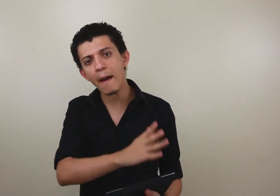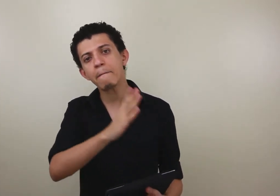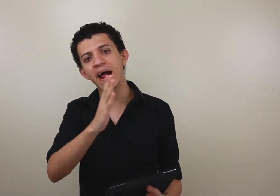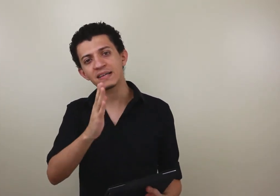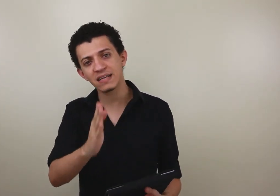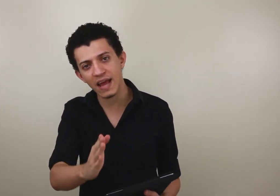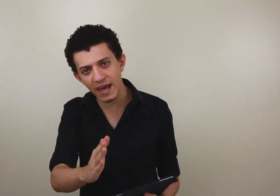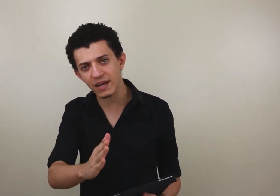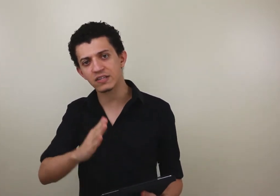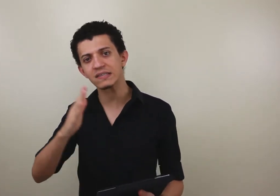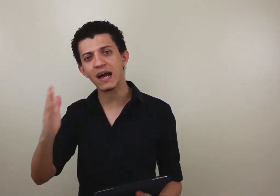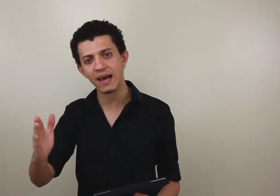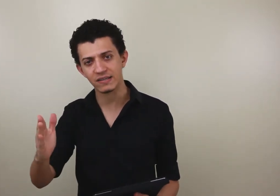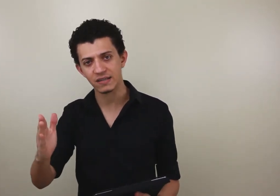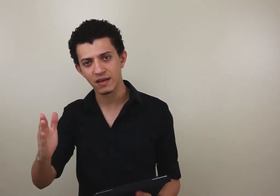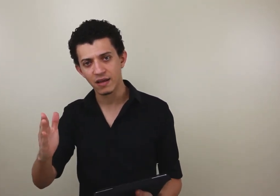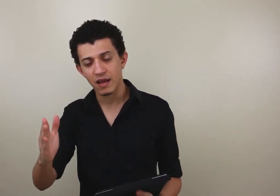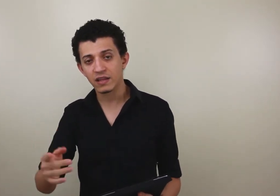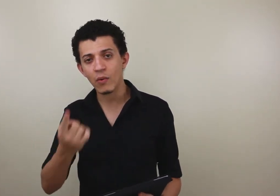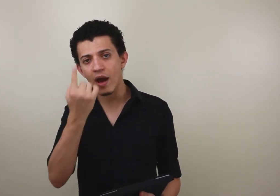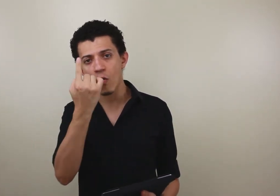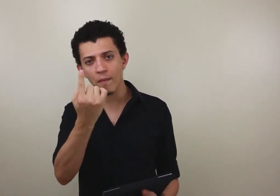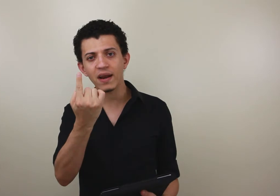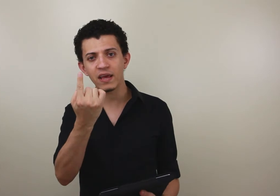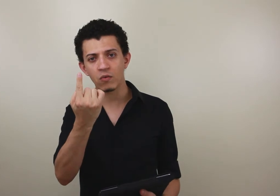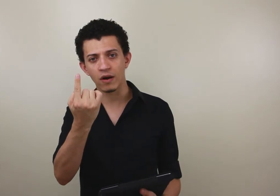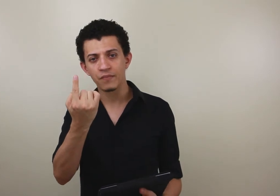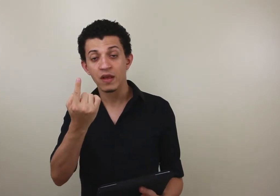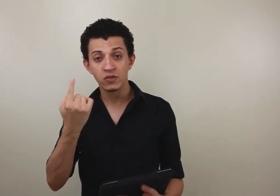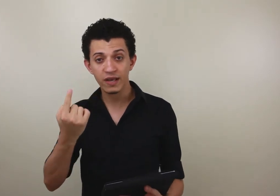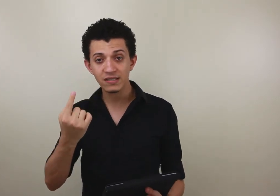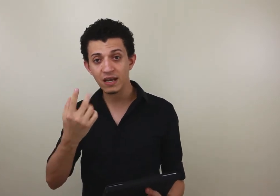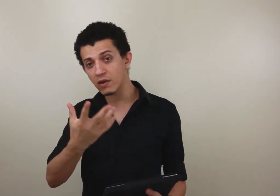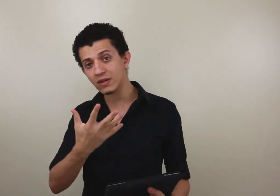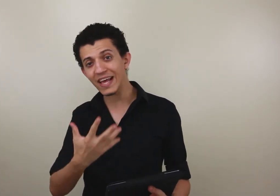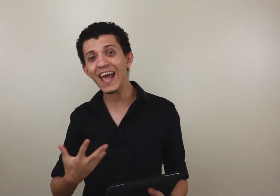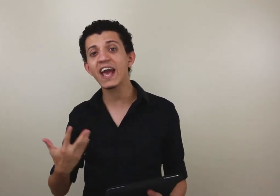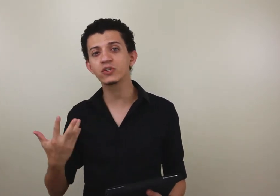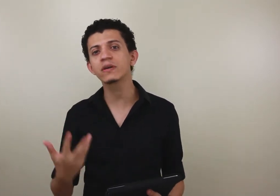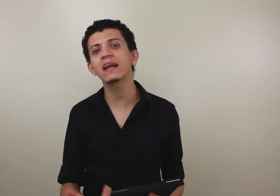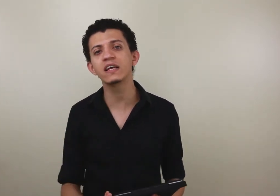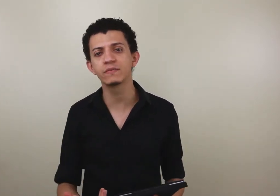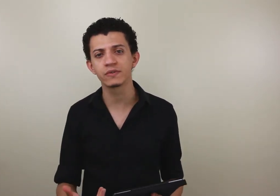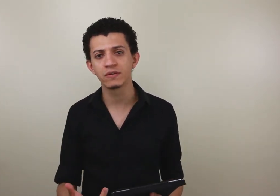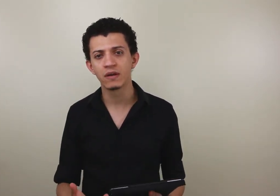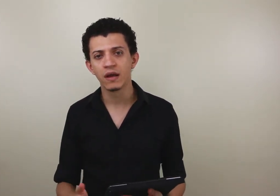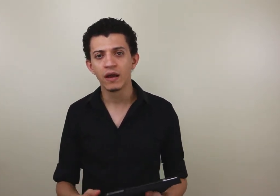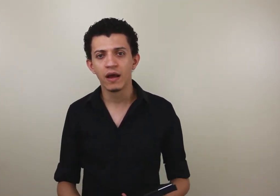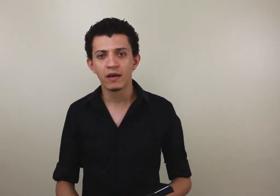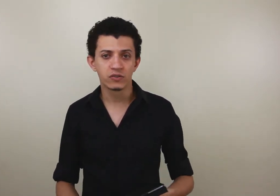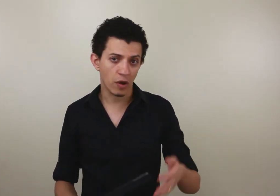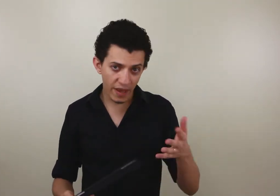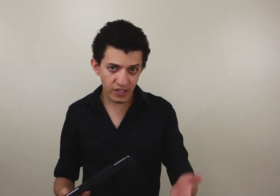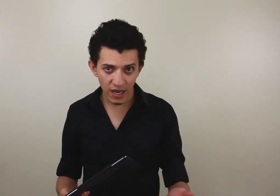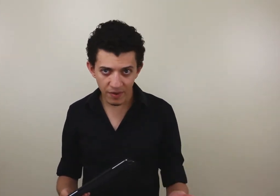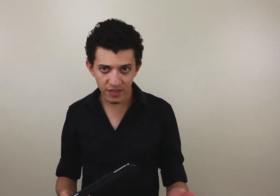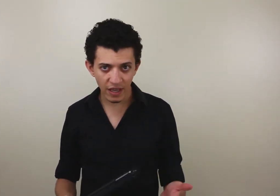brasileira de sinais. Então é uma língua, só que essa língua tem regionalismos. Somente a Libras tem